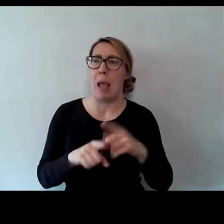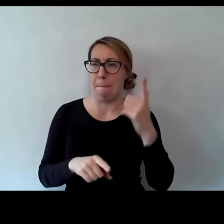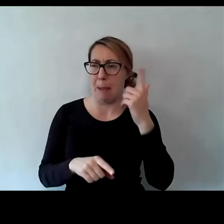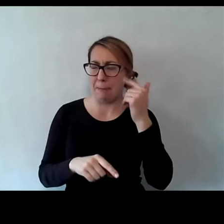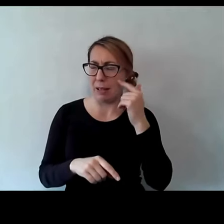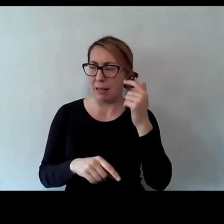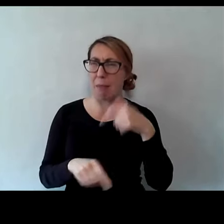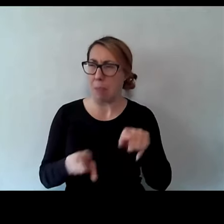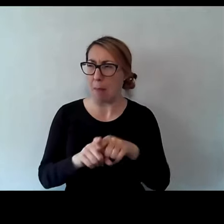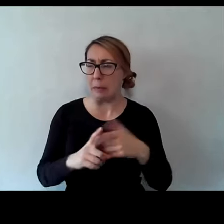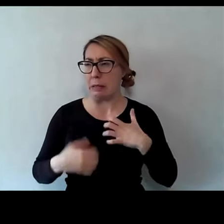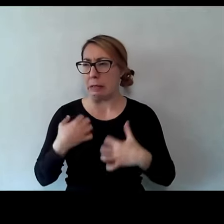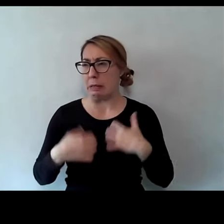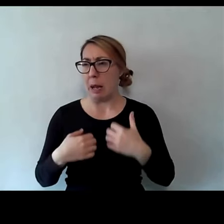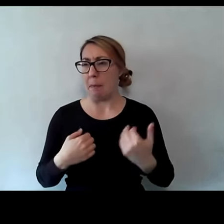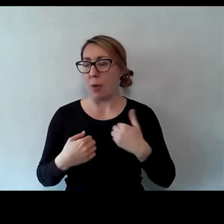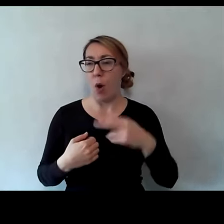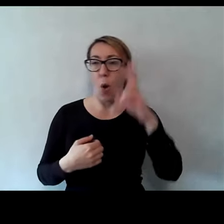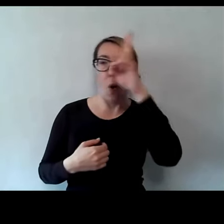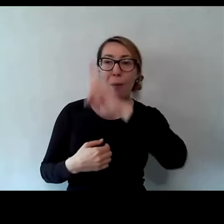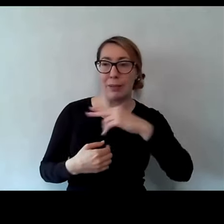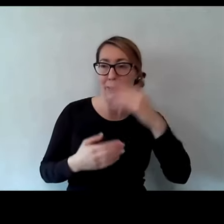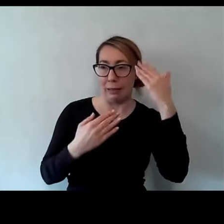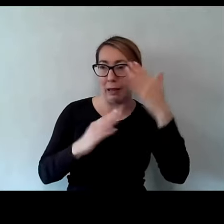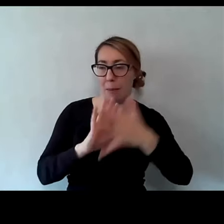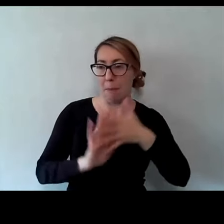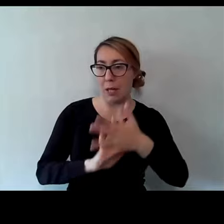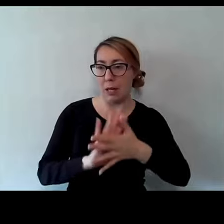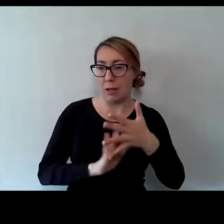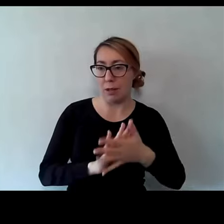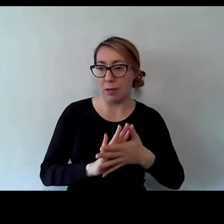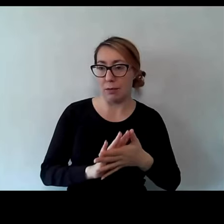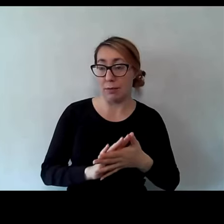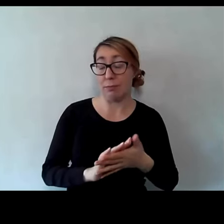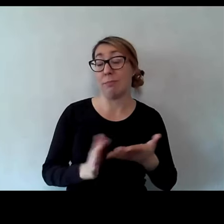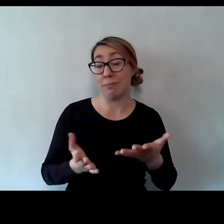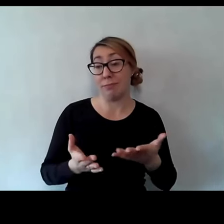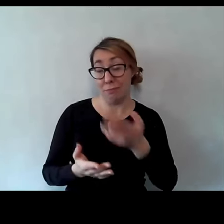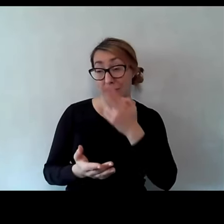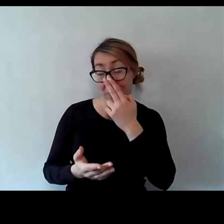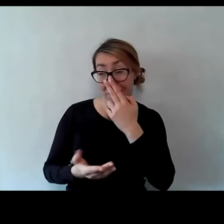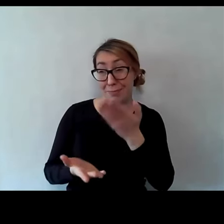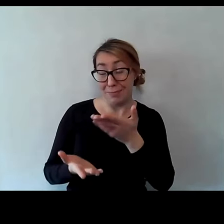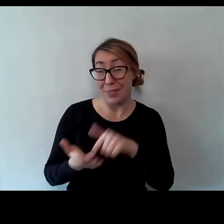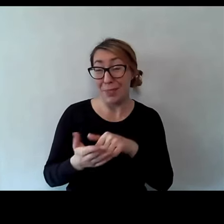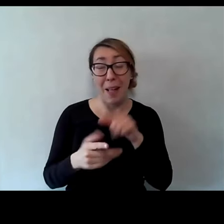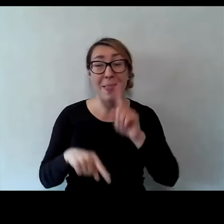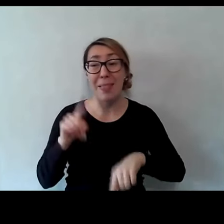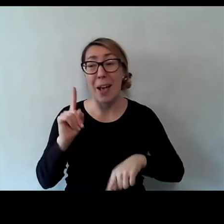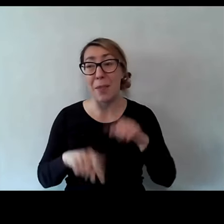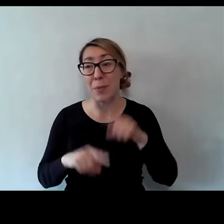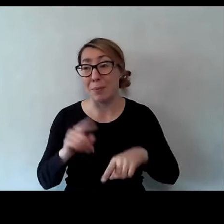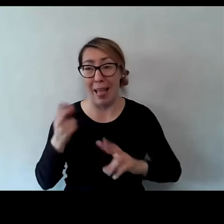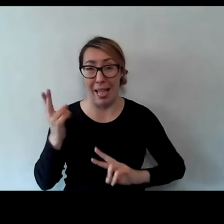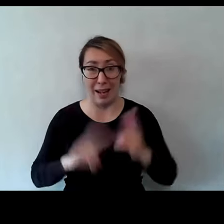schlustrowany. Rodzice nie znali Minkowego. Ja mówię, bo zobacz, to jest naturalna reakcja. Bo